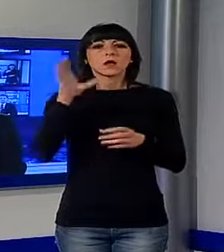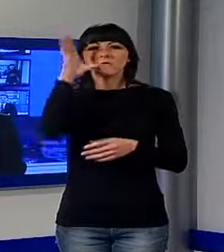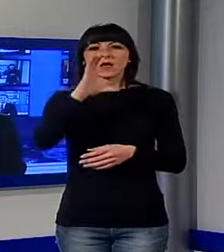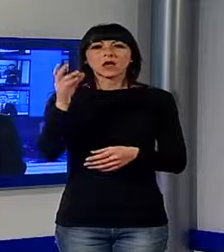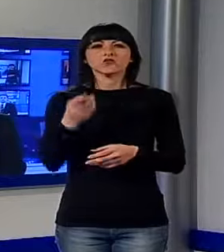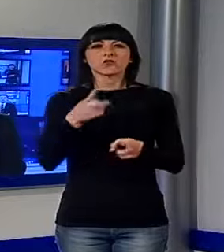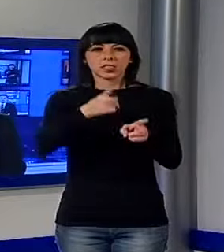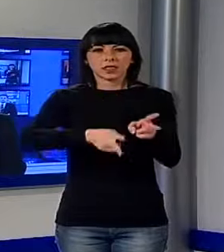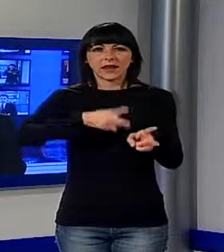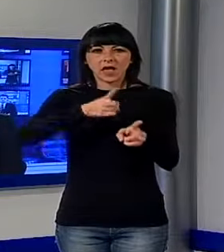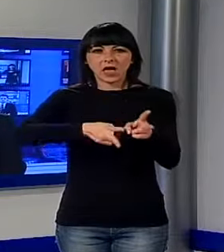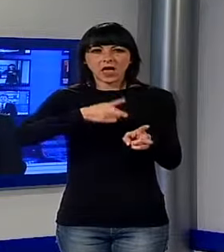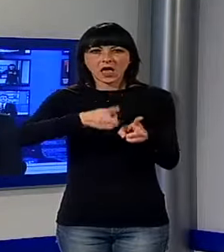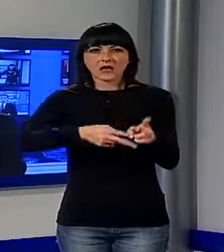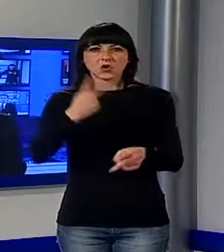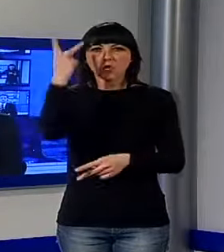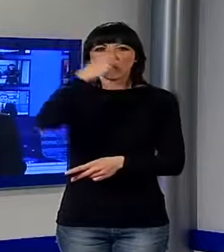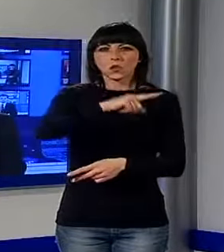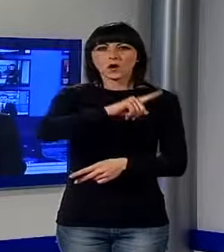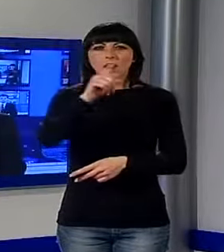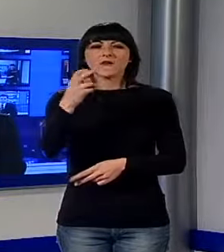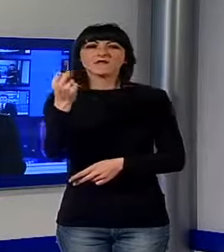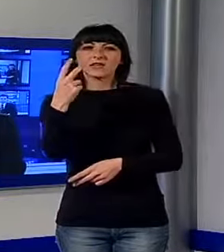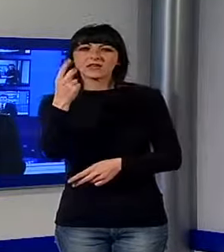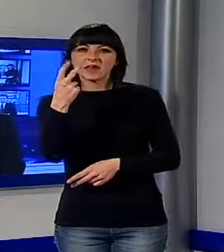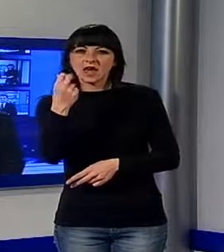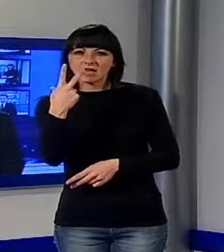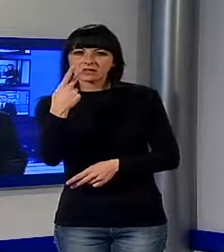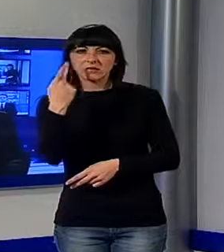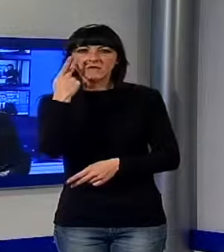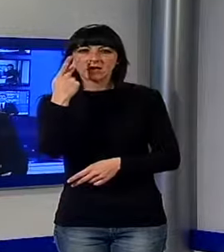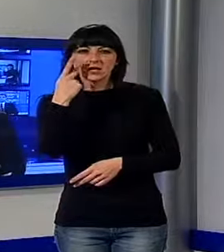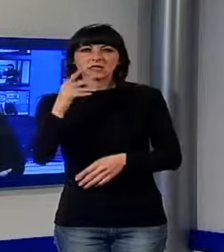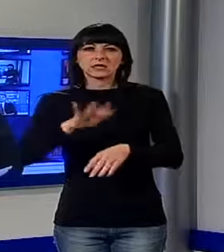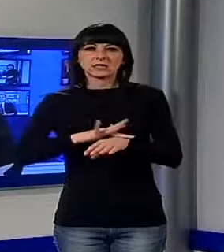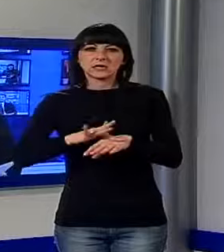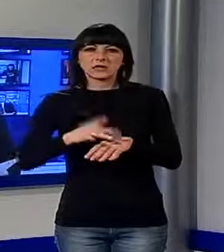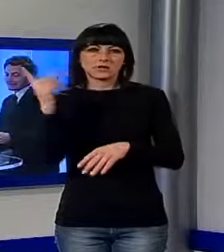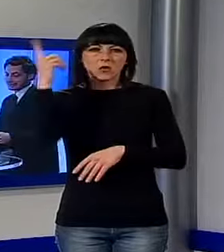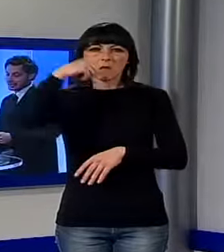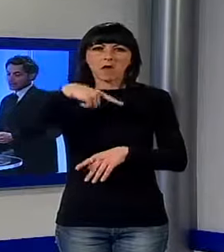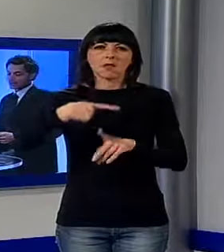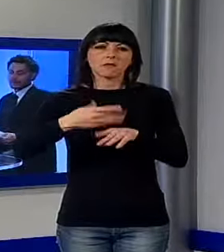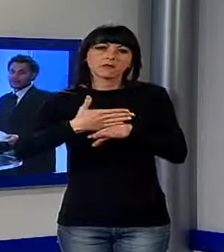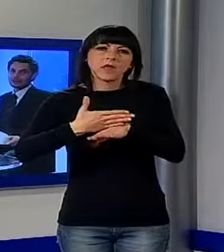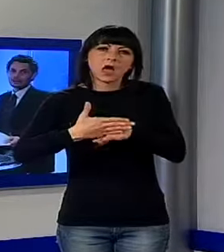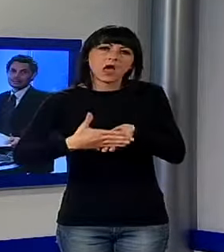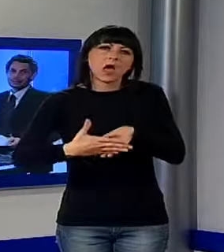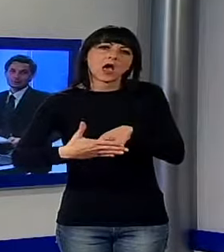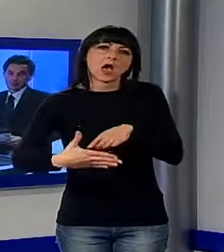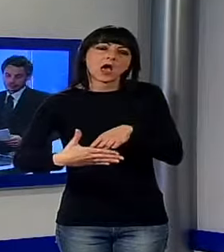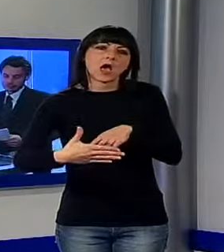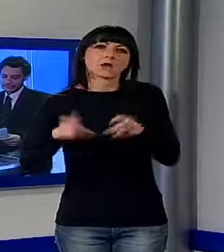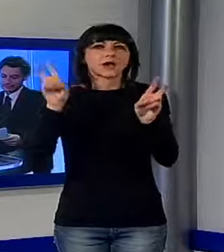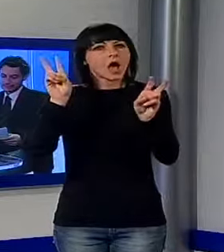particolare Rossi ha viaggiato sulla linea Lucca-Firenze toccando con mano di servizi e ritardi. Un tema l'ordine